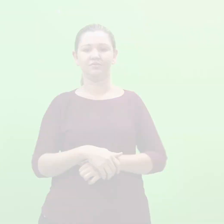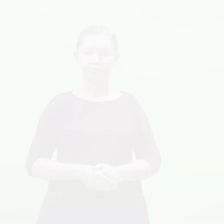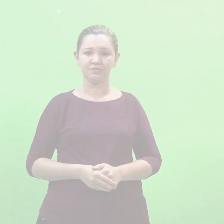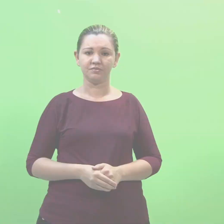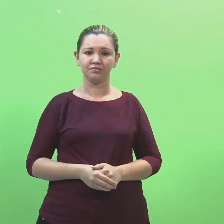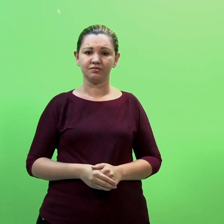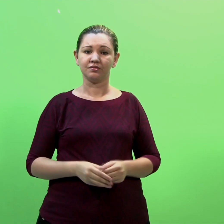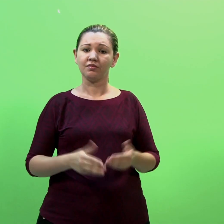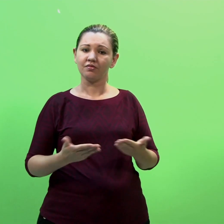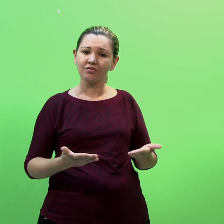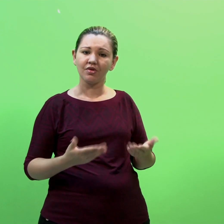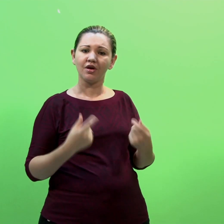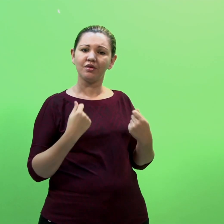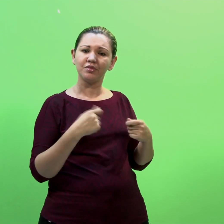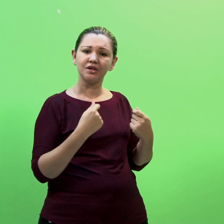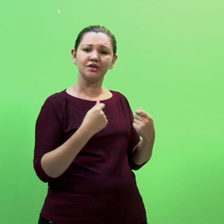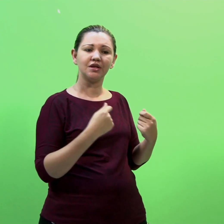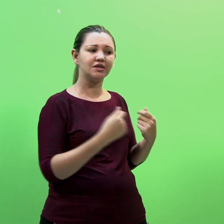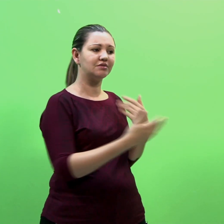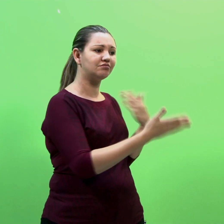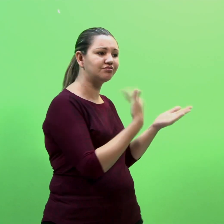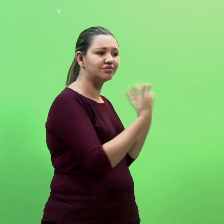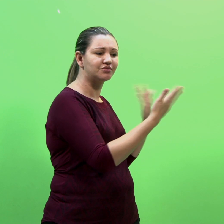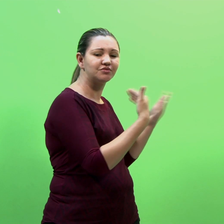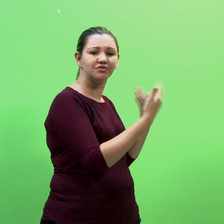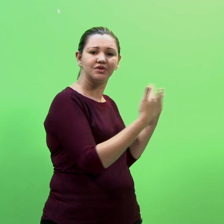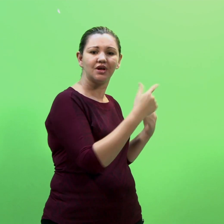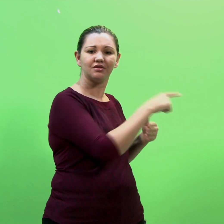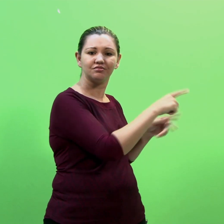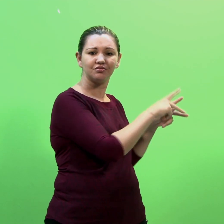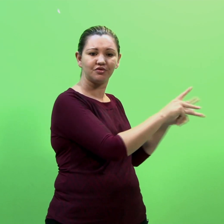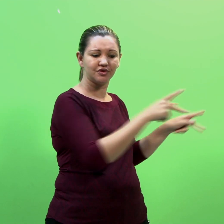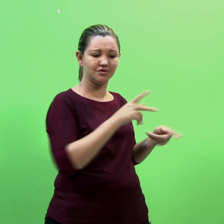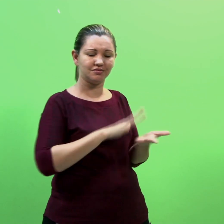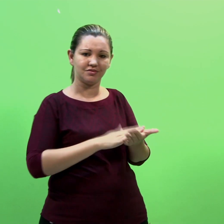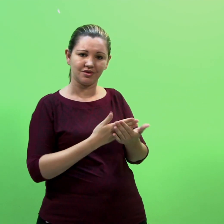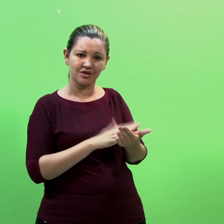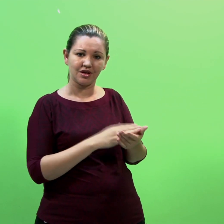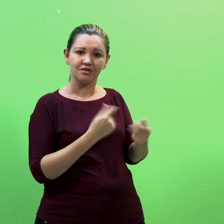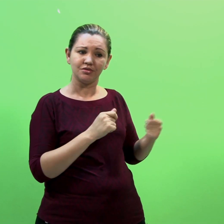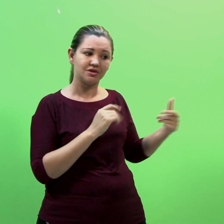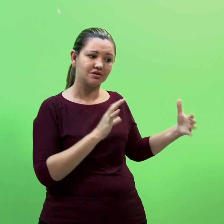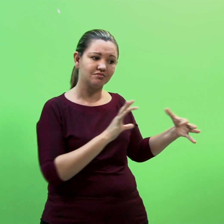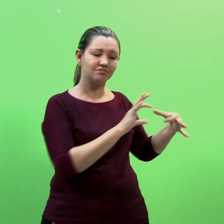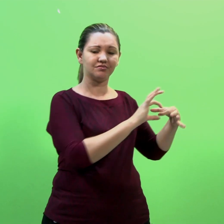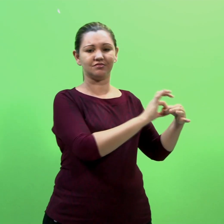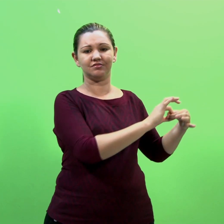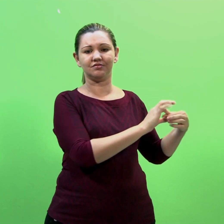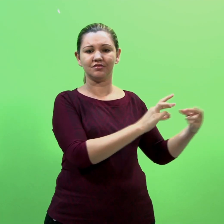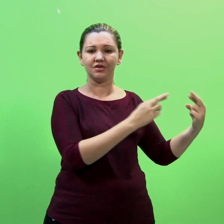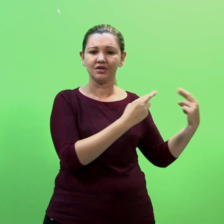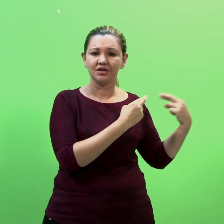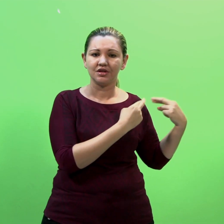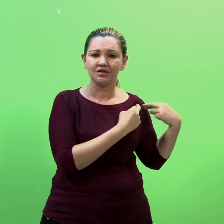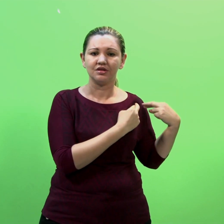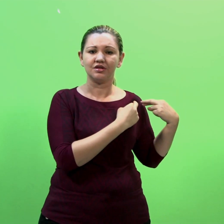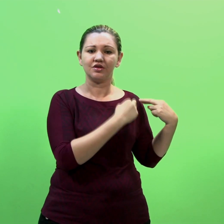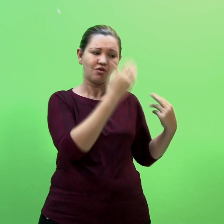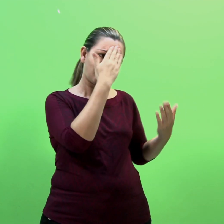Assim, estar em diálogo constante com os professores é fundamental para estabelecer uma relação de confiança E uma parceria interessante